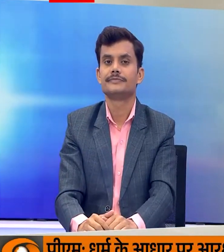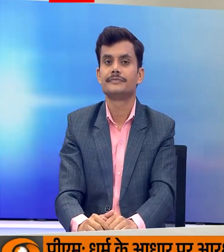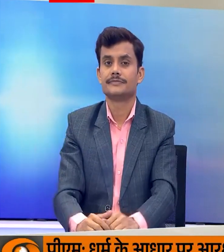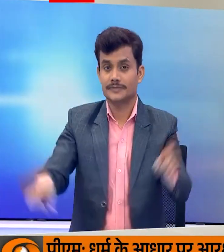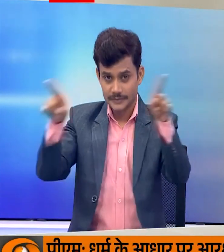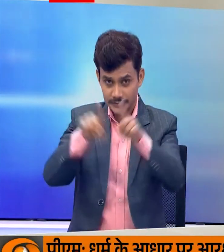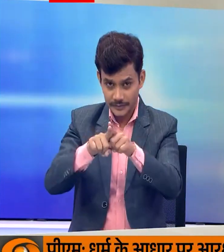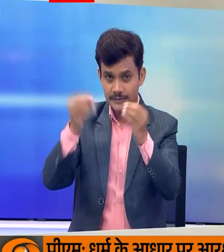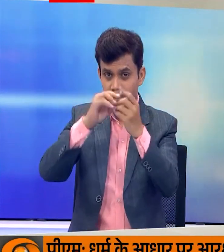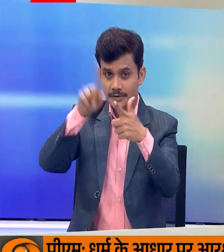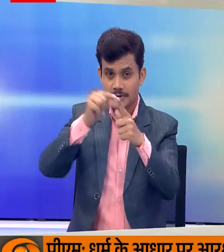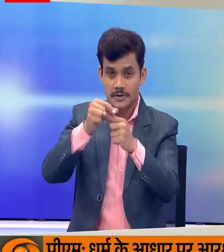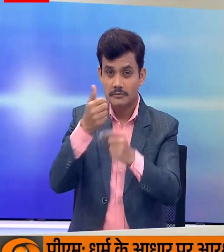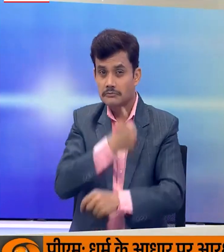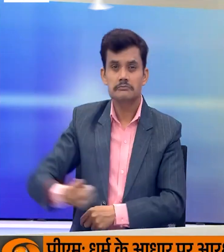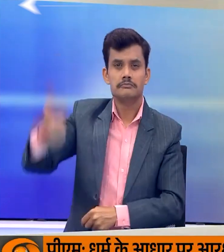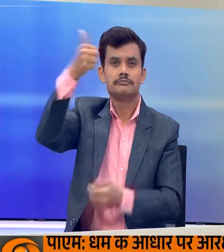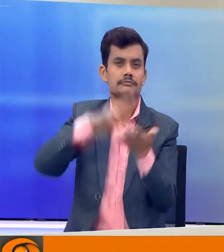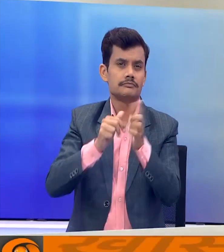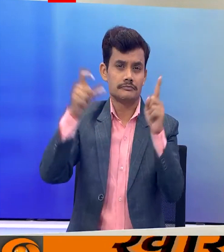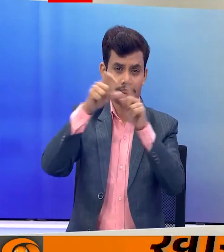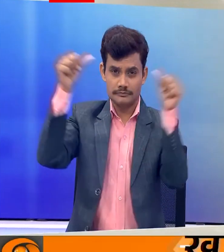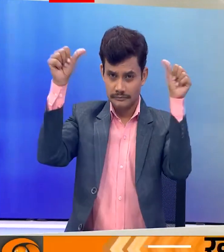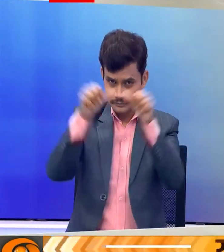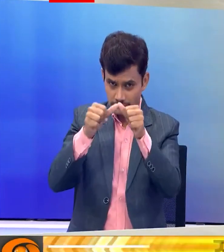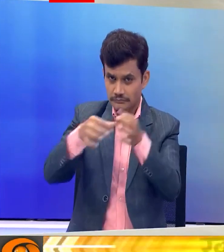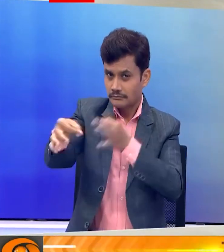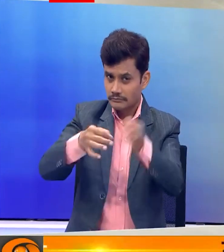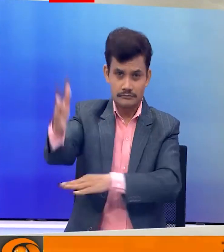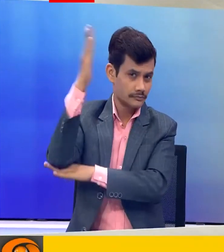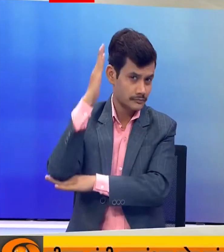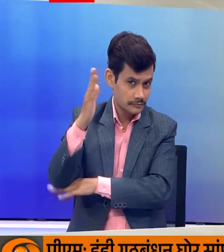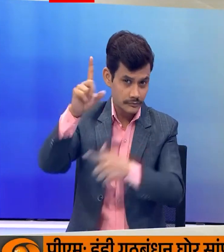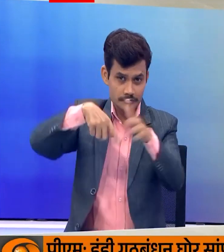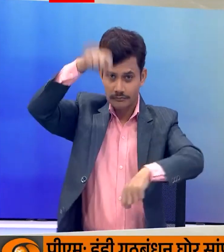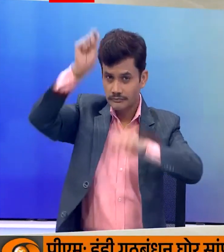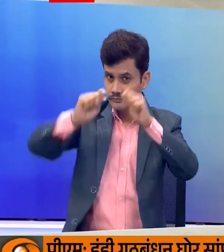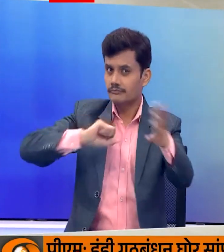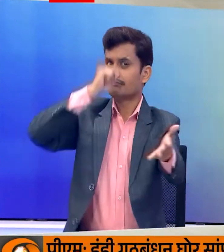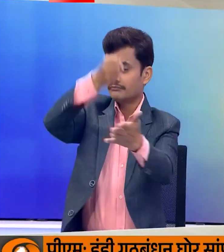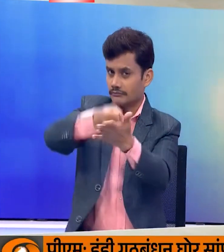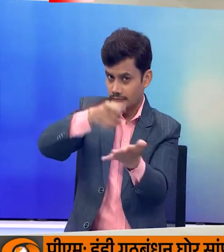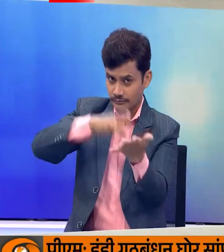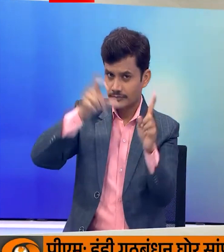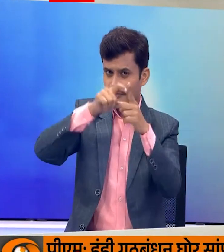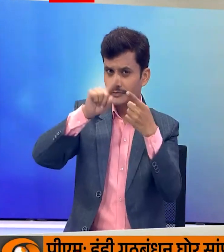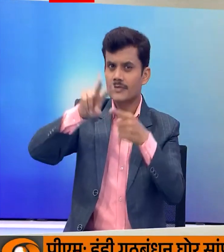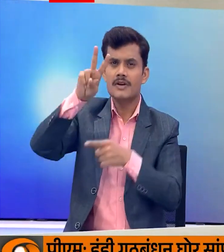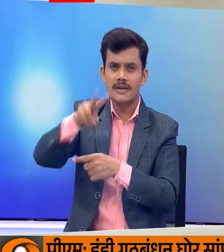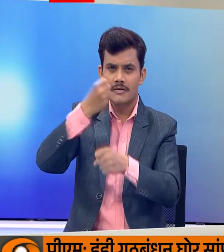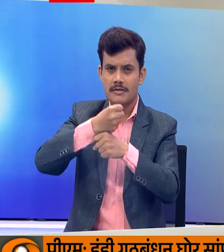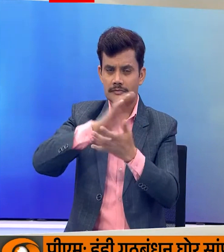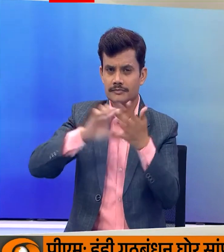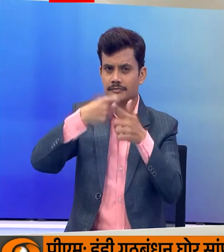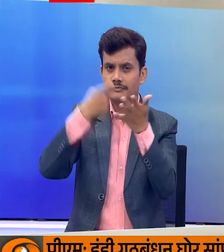वही भाजपा के राश्ट्रिय देख्ष जेपी नड़ा चुनाव प्रचार के लिए जहारखन का रुख करेंगे और देवघर जिले के साठा